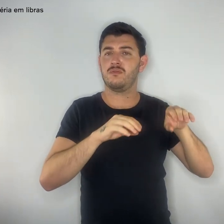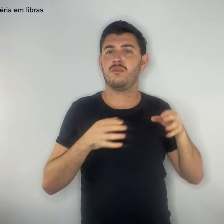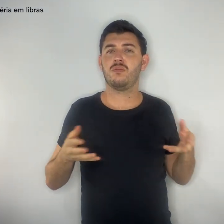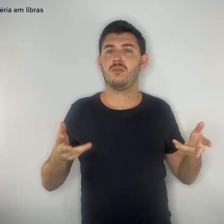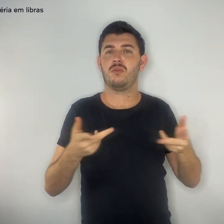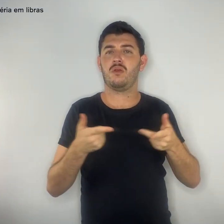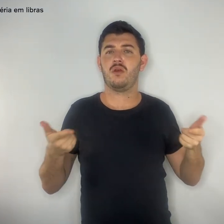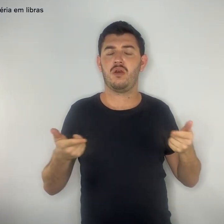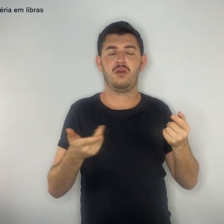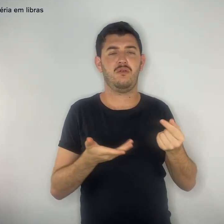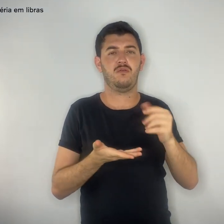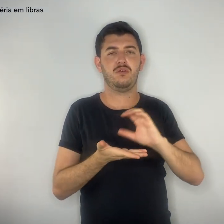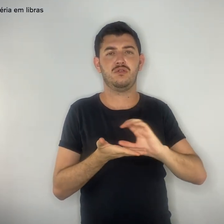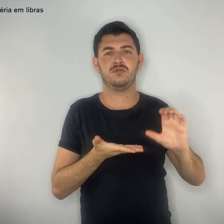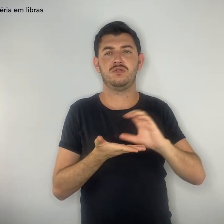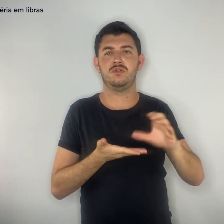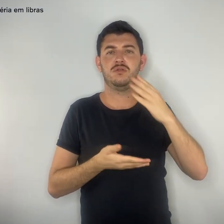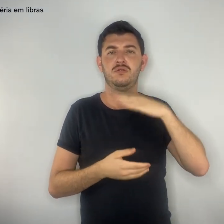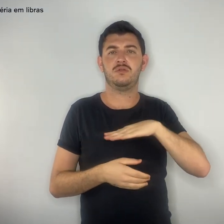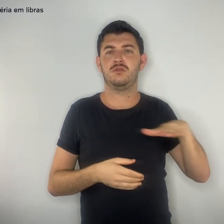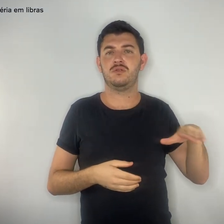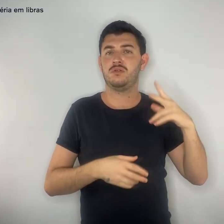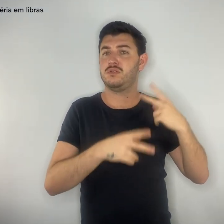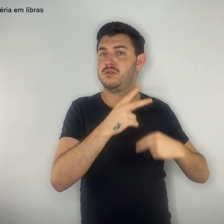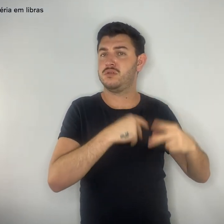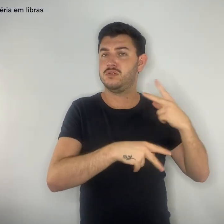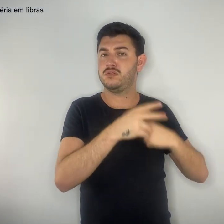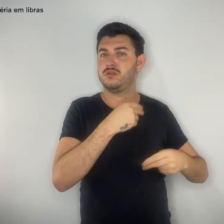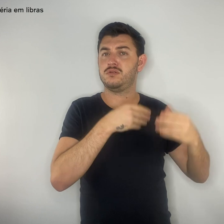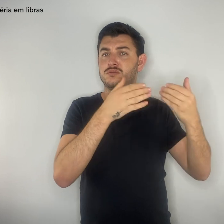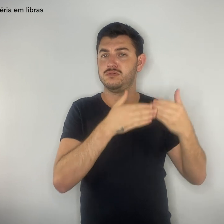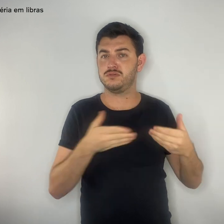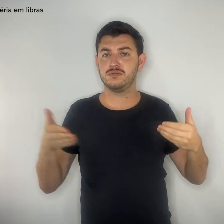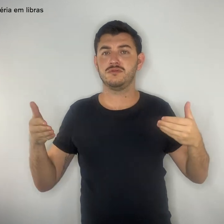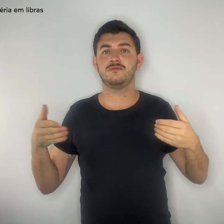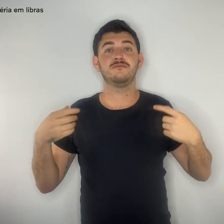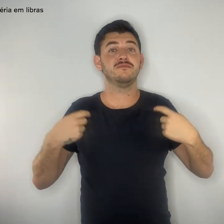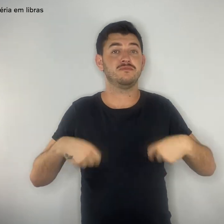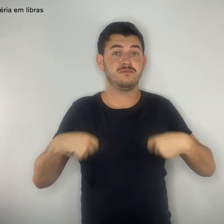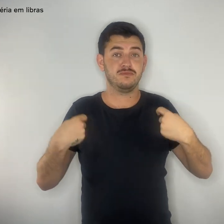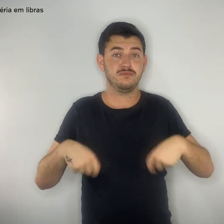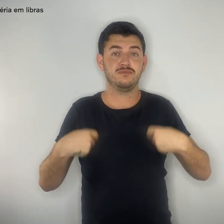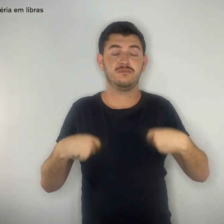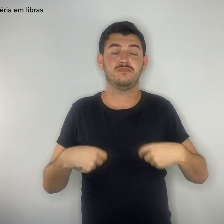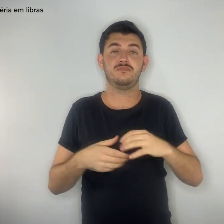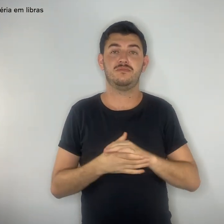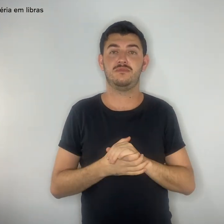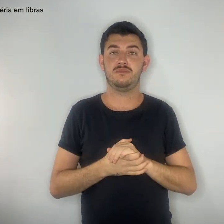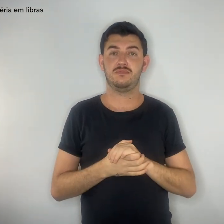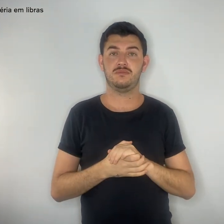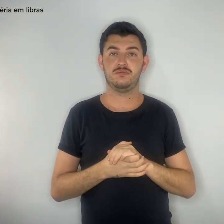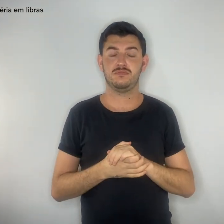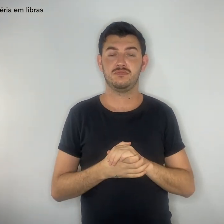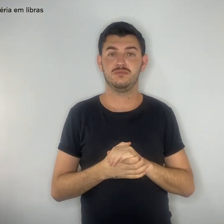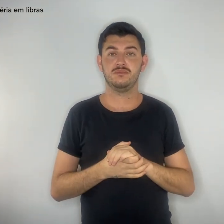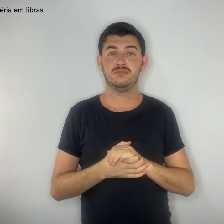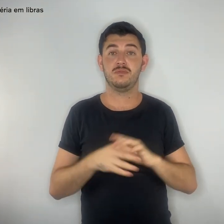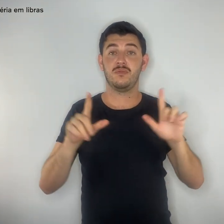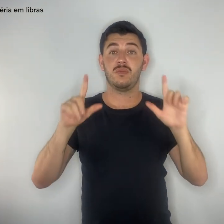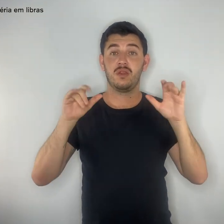nossas crianças e adolescentes depende disso. Mais uma etapa da campanha contra a